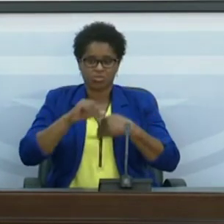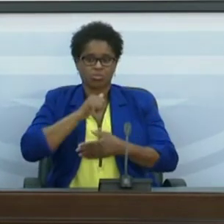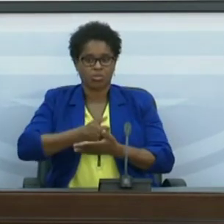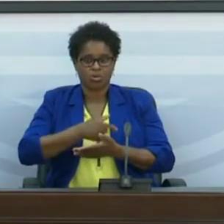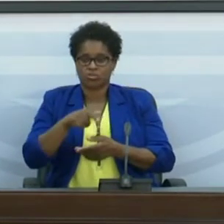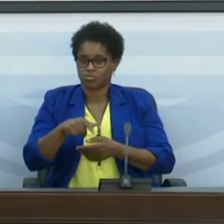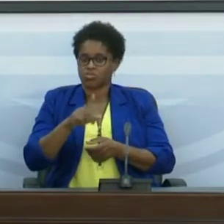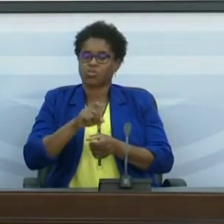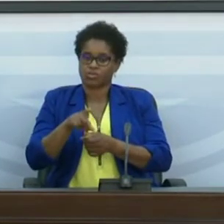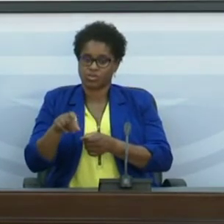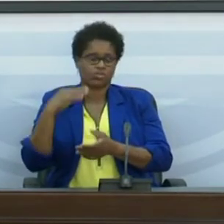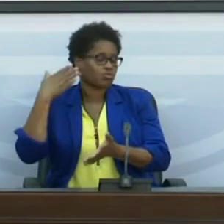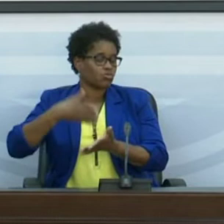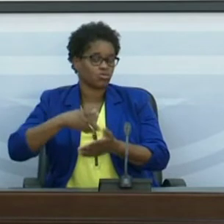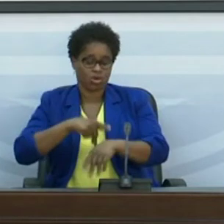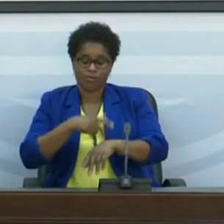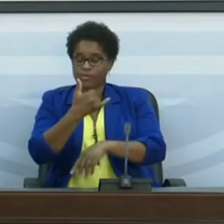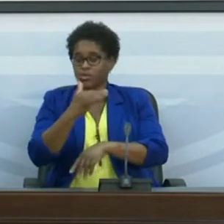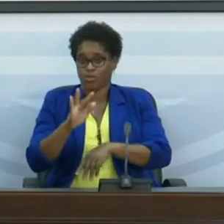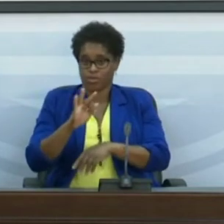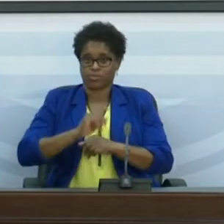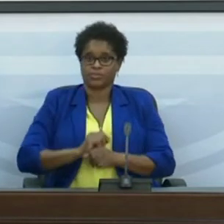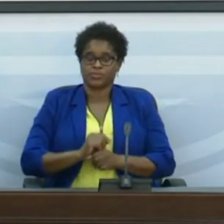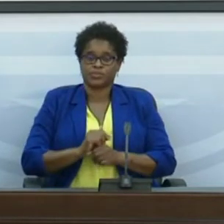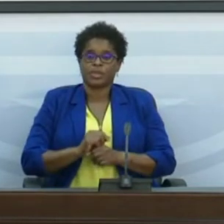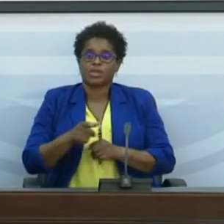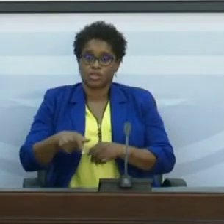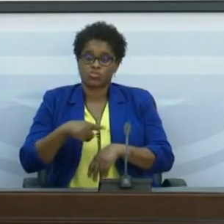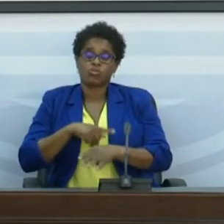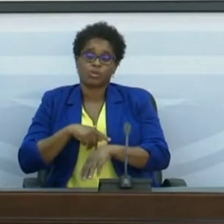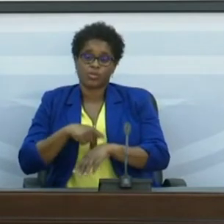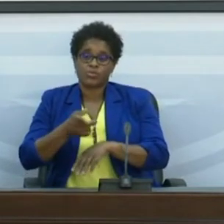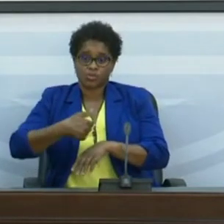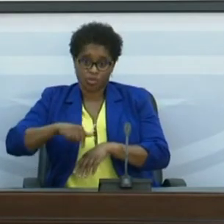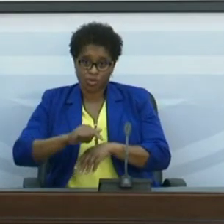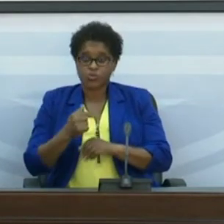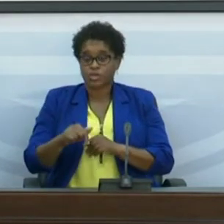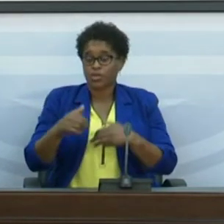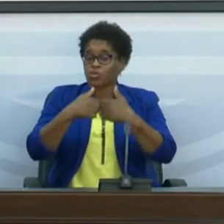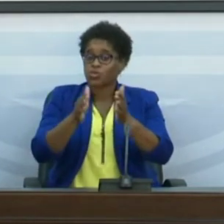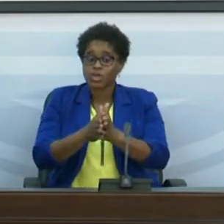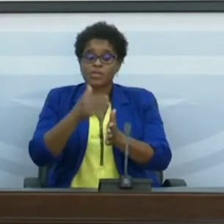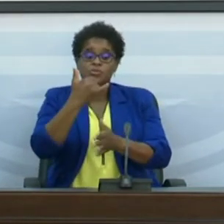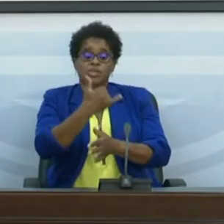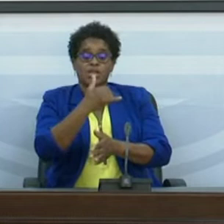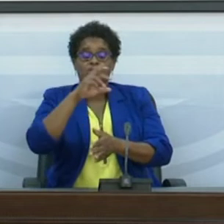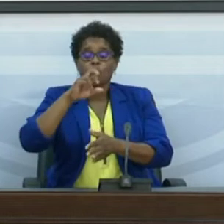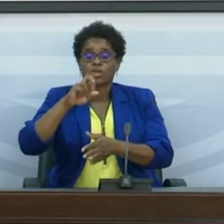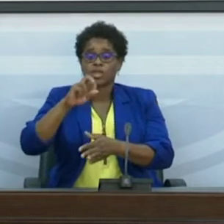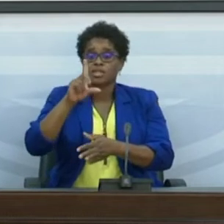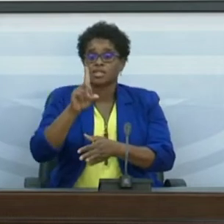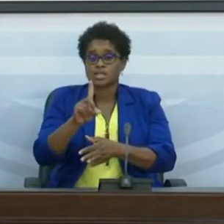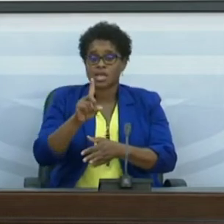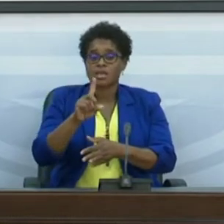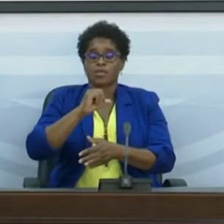causa de Covid-19 nas últimas 24 horas. Neste momento, nós temos um total de 286